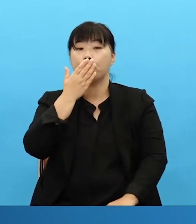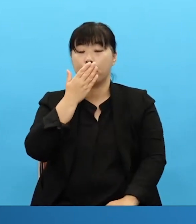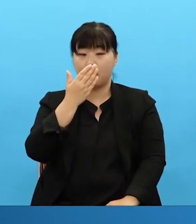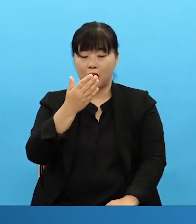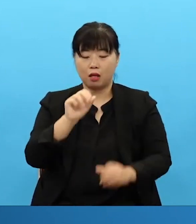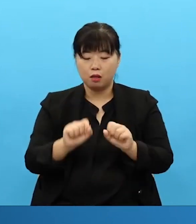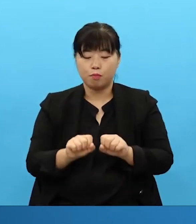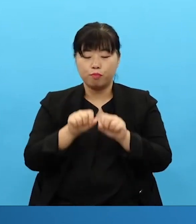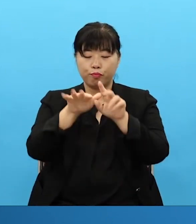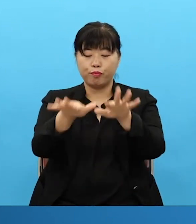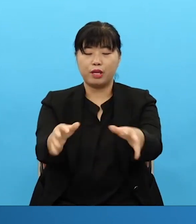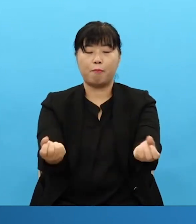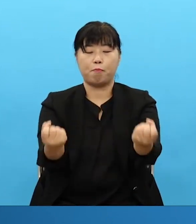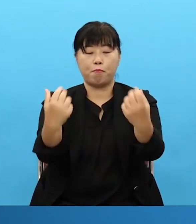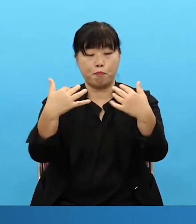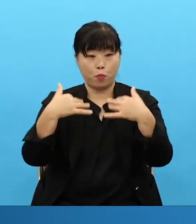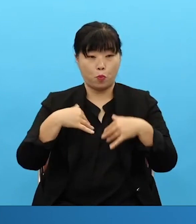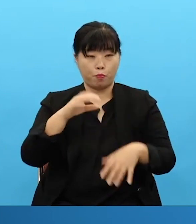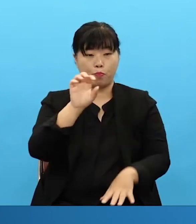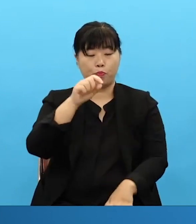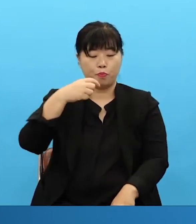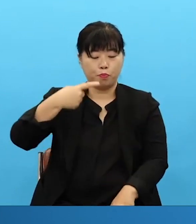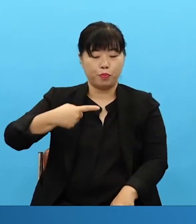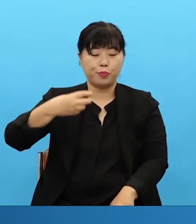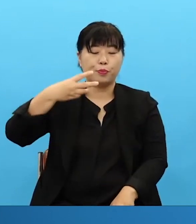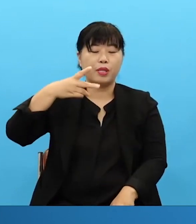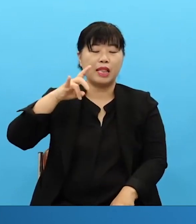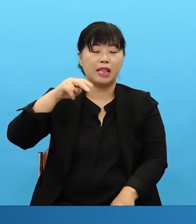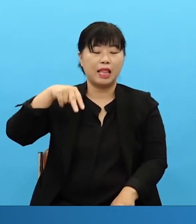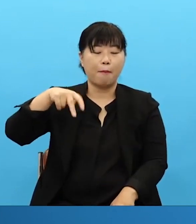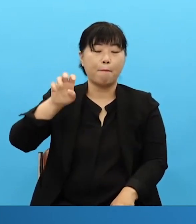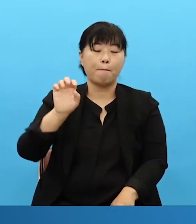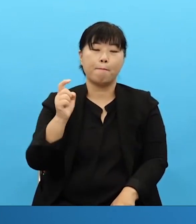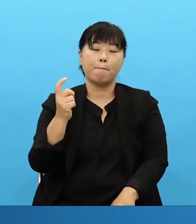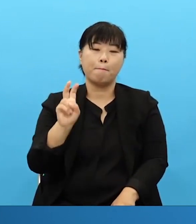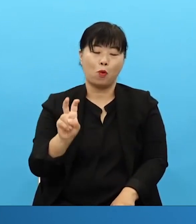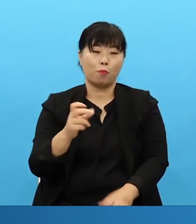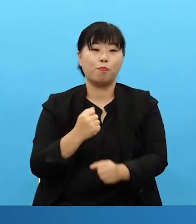플랫폼이 만들어집니다. That you are making this platform that is bound to save others. 플랫폼을 굳이